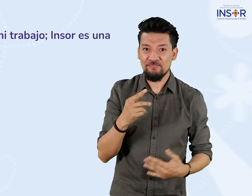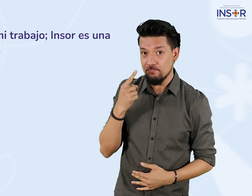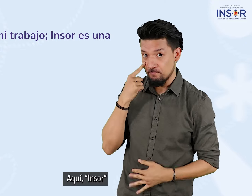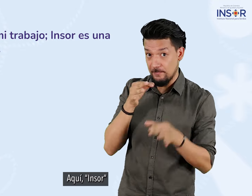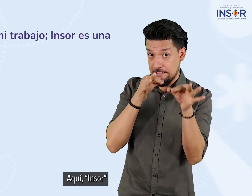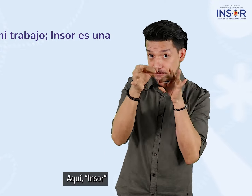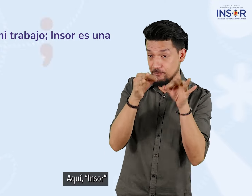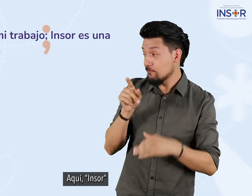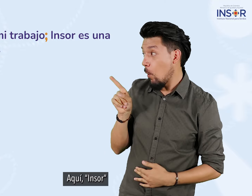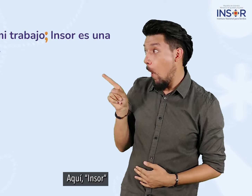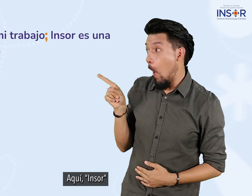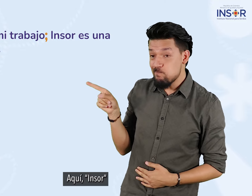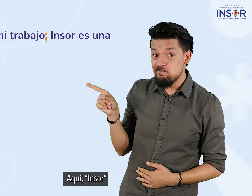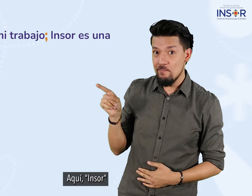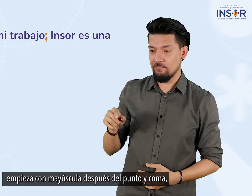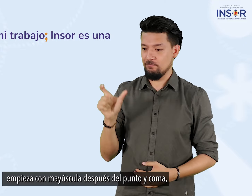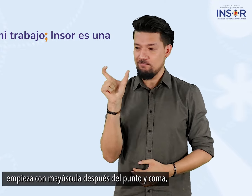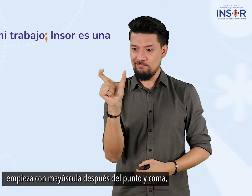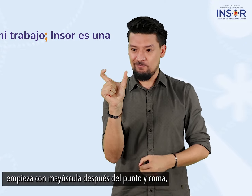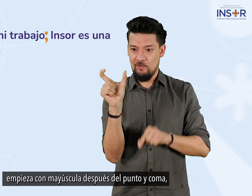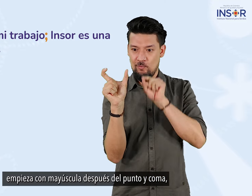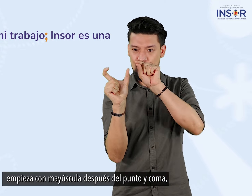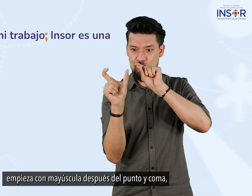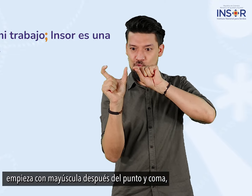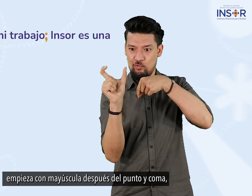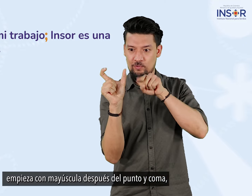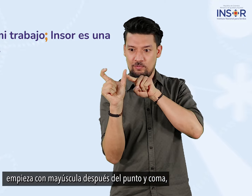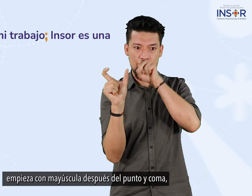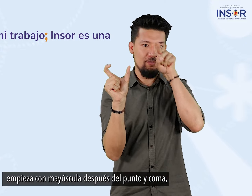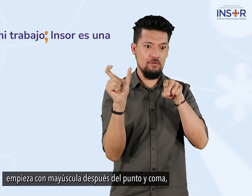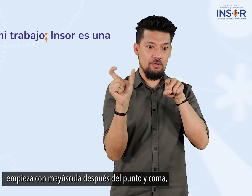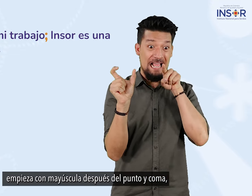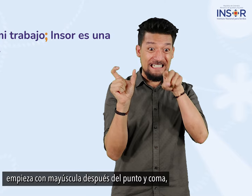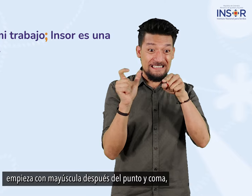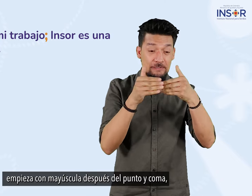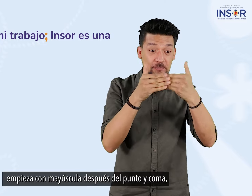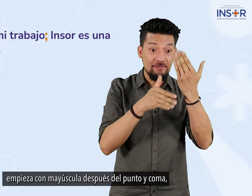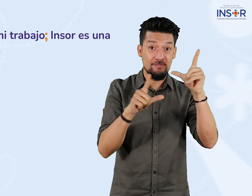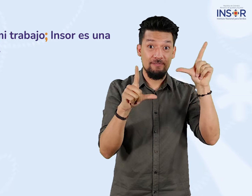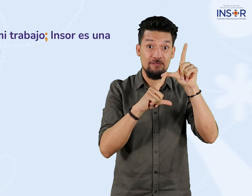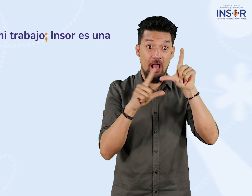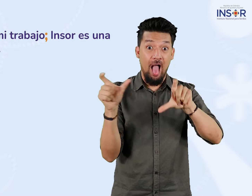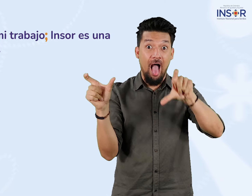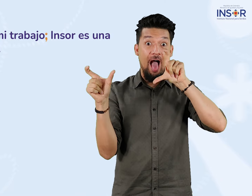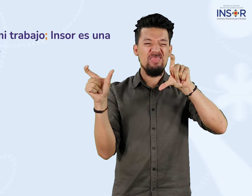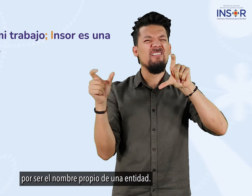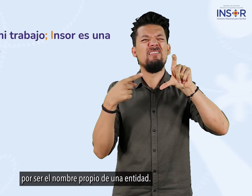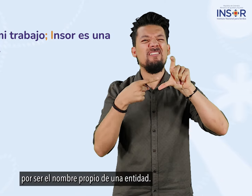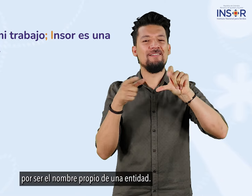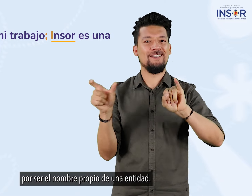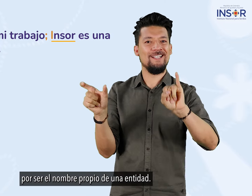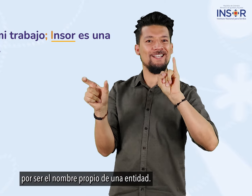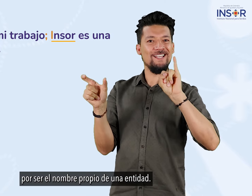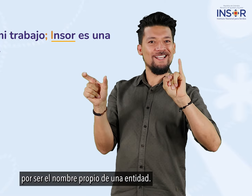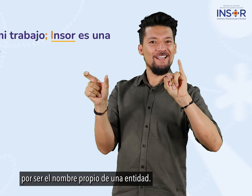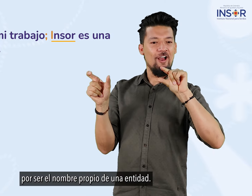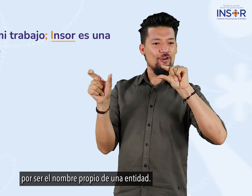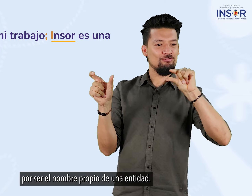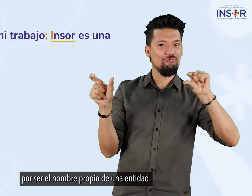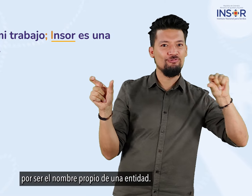aquí insor empieza con mayúscula después del punto y coma por ser el nombre propio de